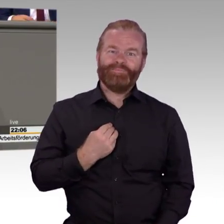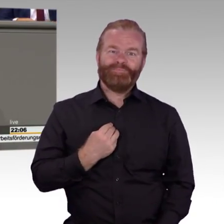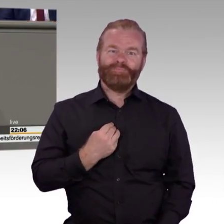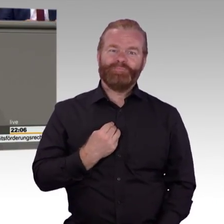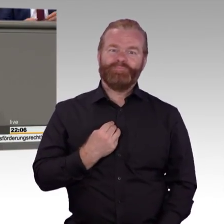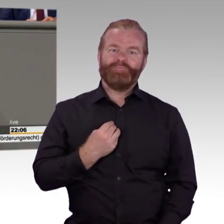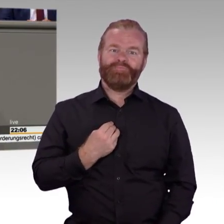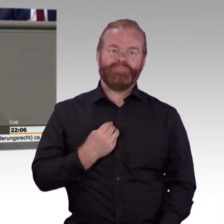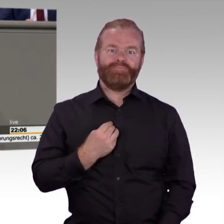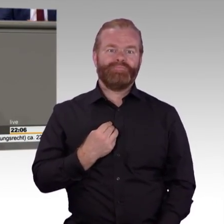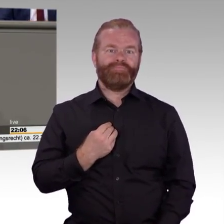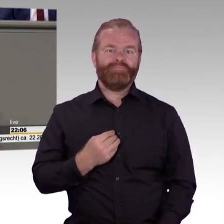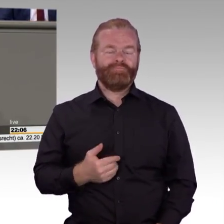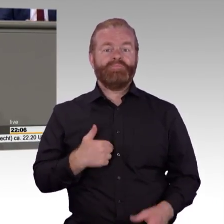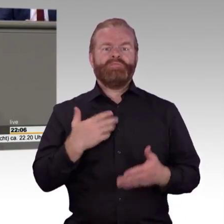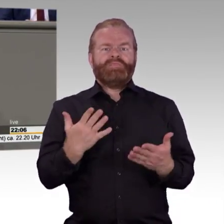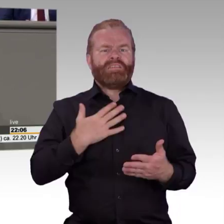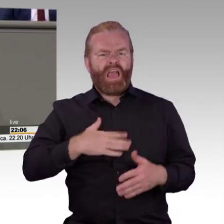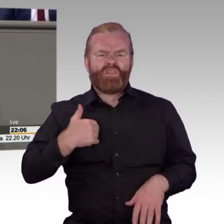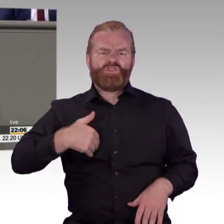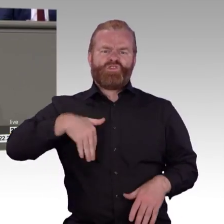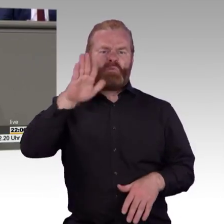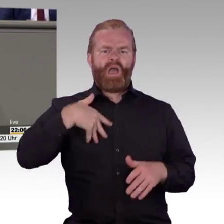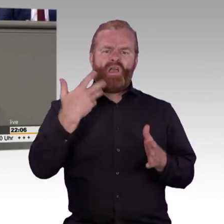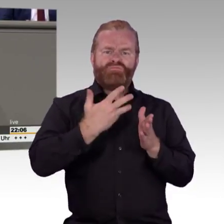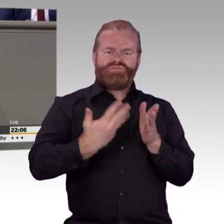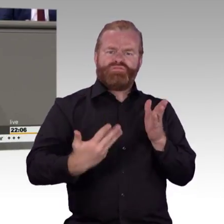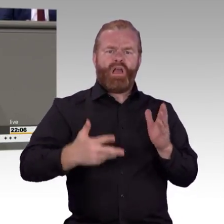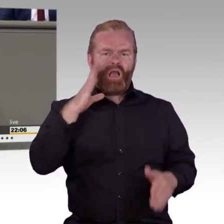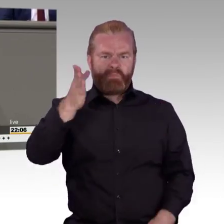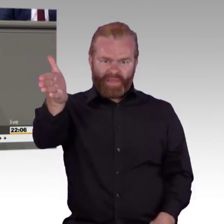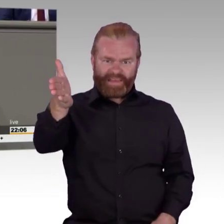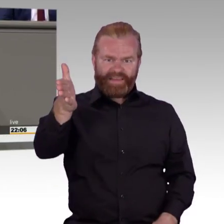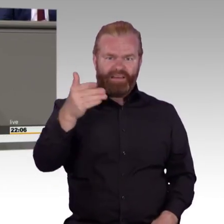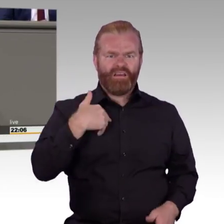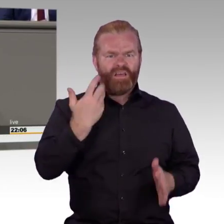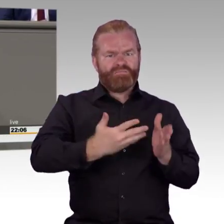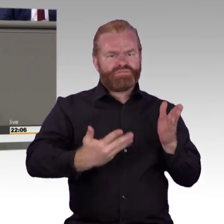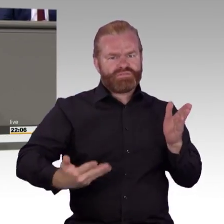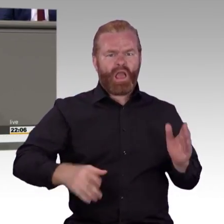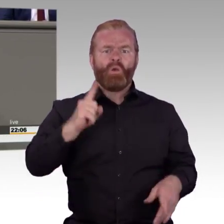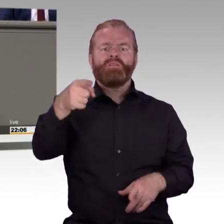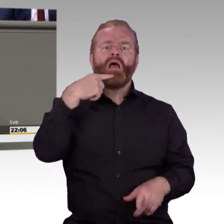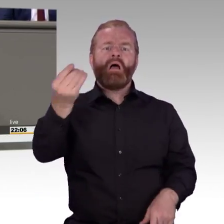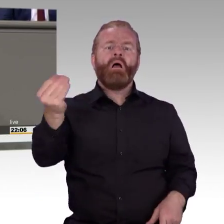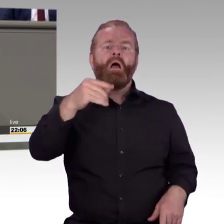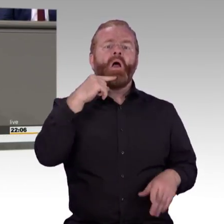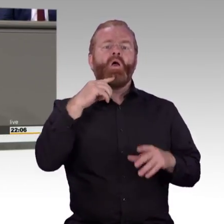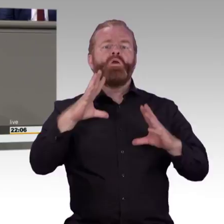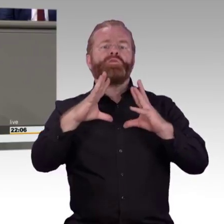das nicht ausreicht. Ich hätte gerne noch einiges gesagt zum anderen Teil des Gesetzes. wird aber nichts Und auch zum Verfahren. Und das wird jetzt leider